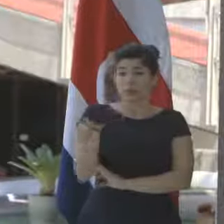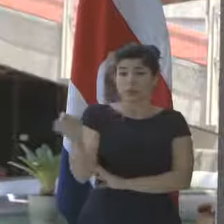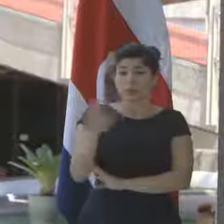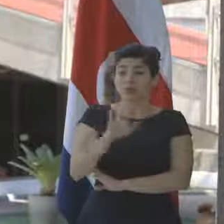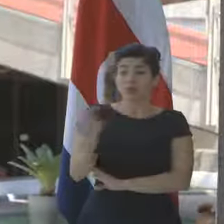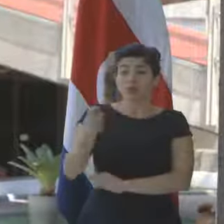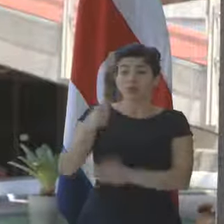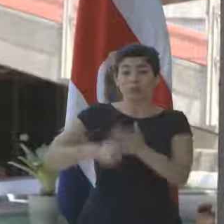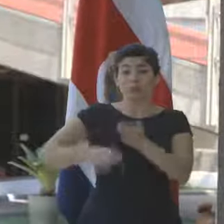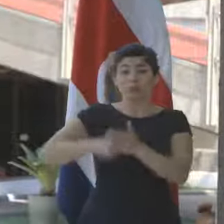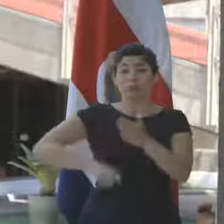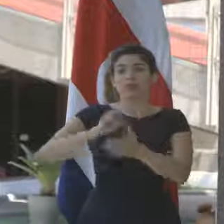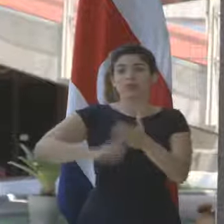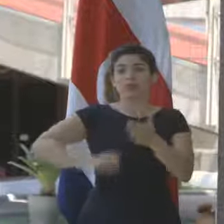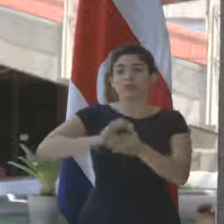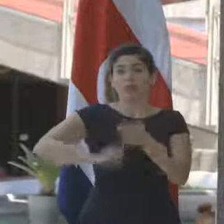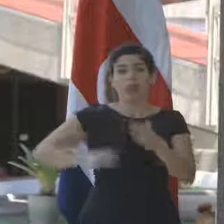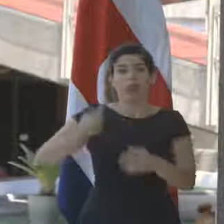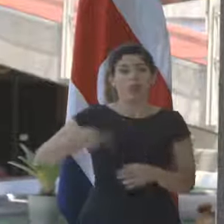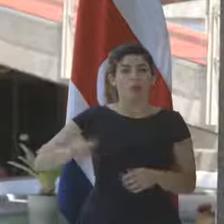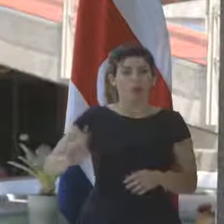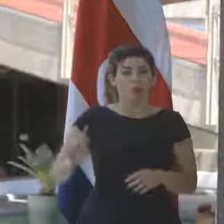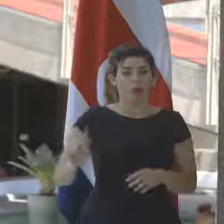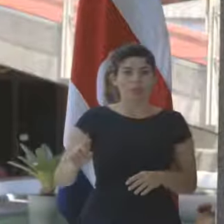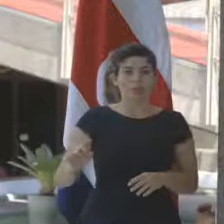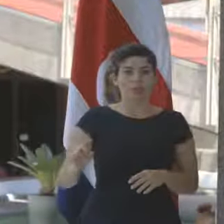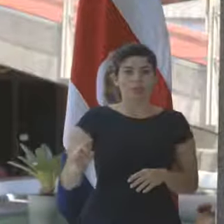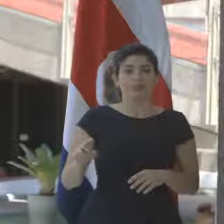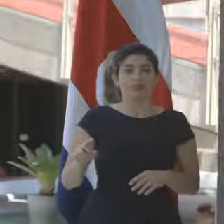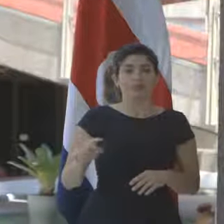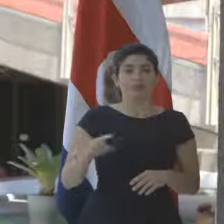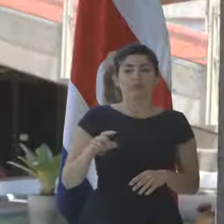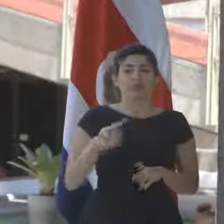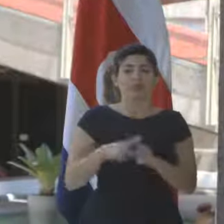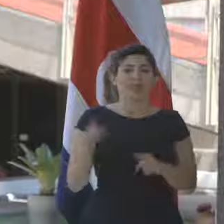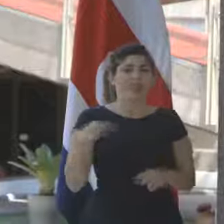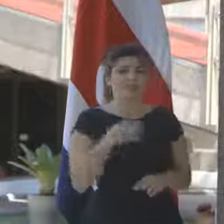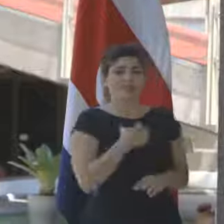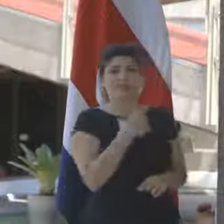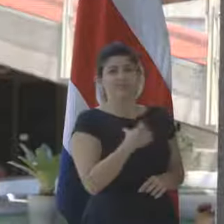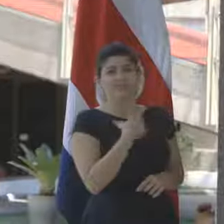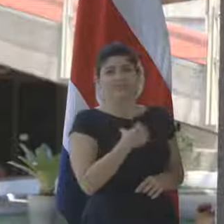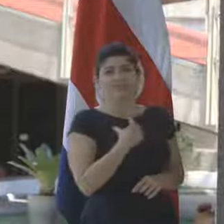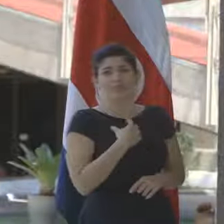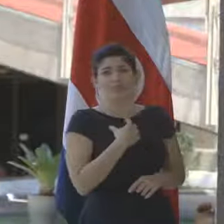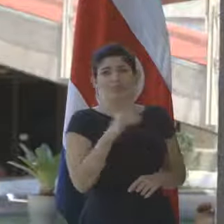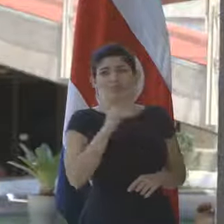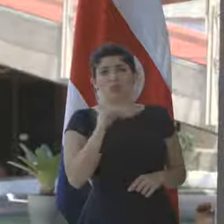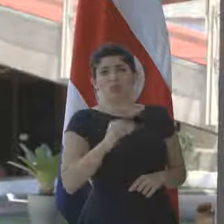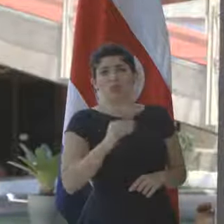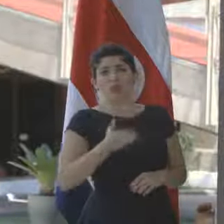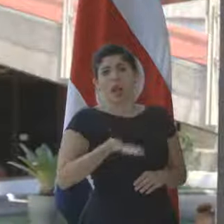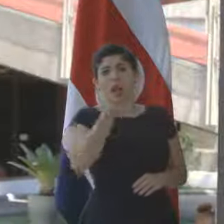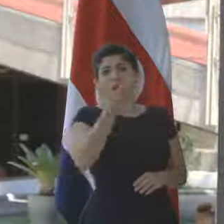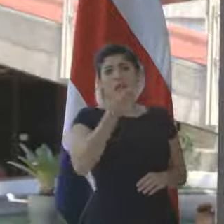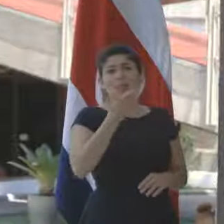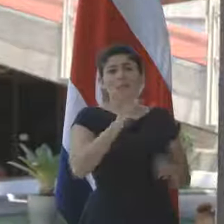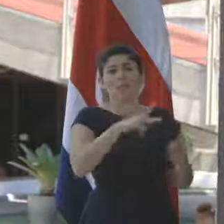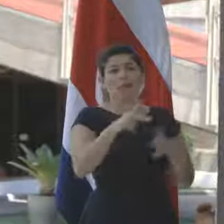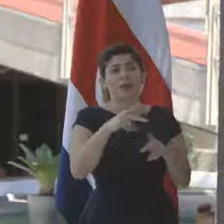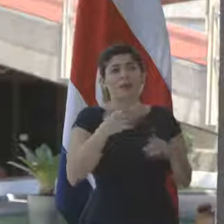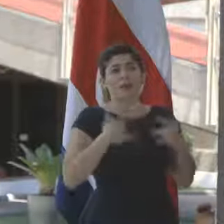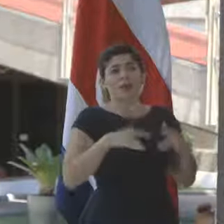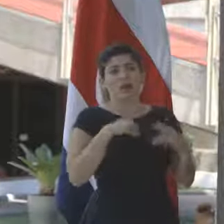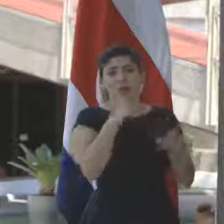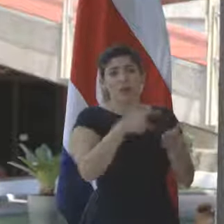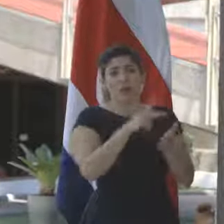impuestos se le rebajan directamente y reclaman que haya cifras altas en evasión, porque lo